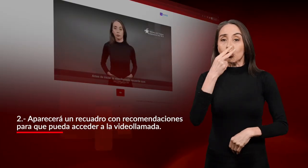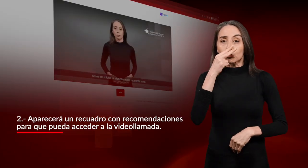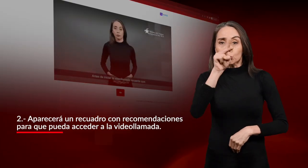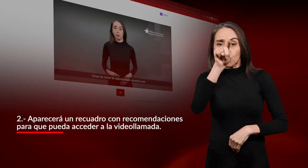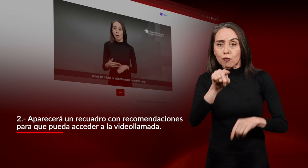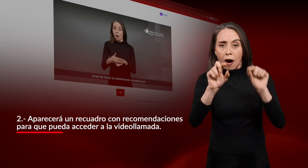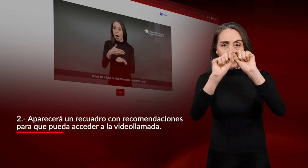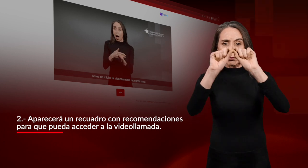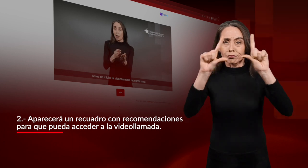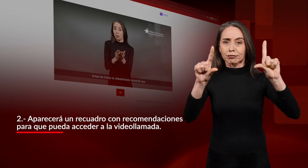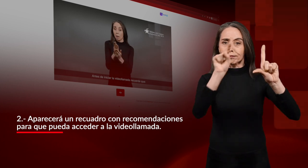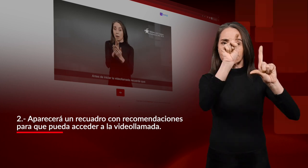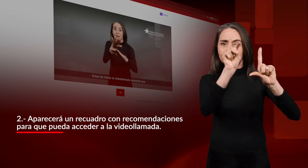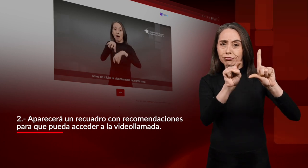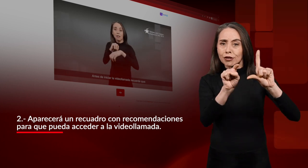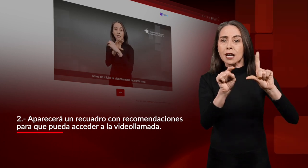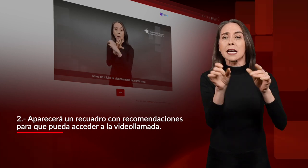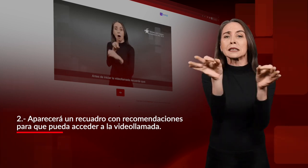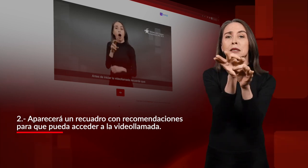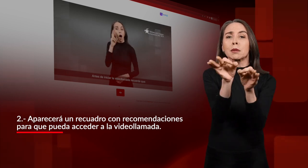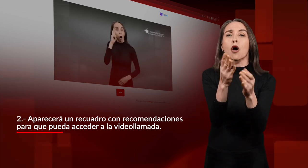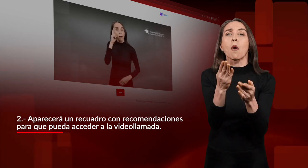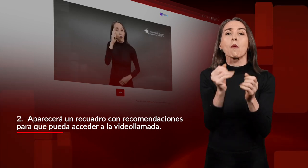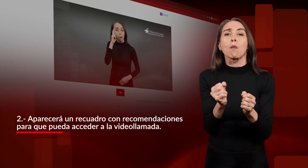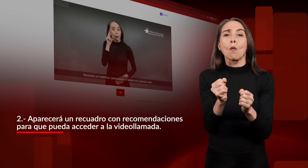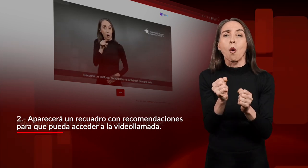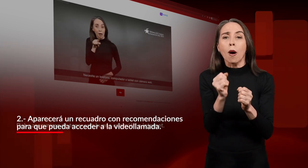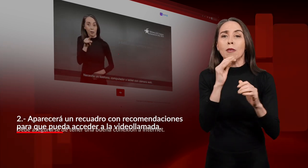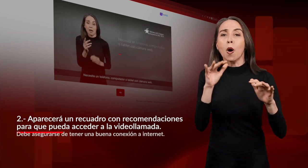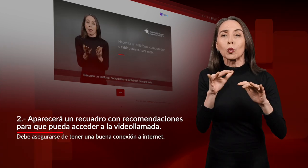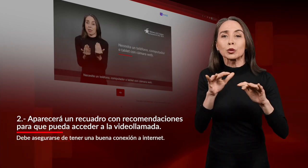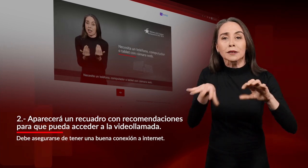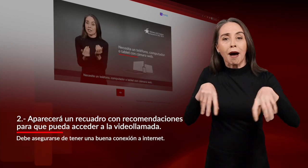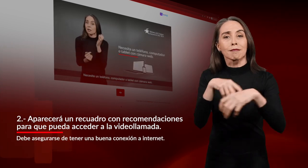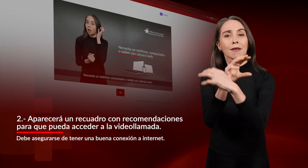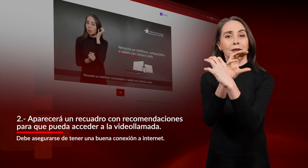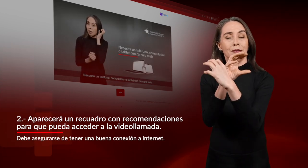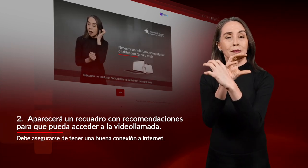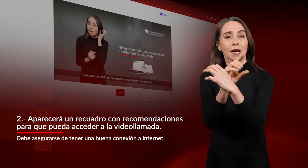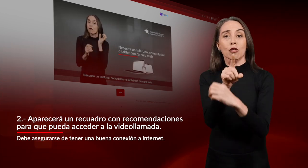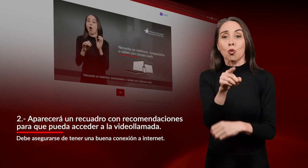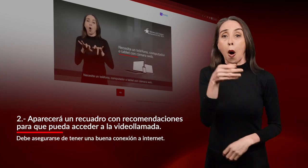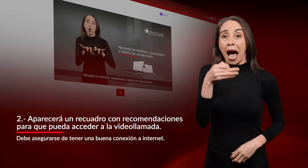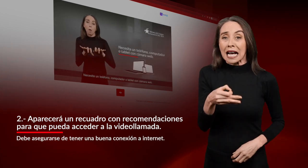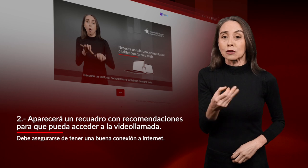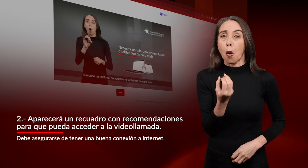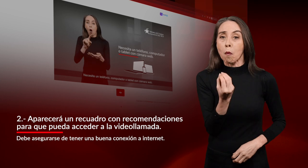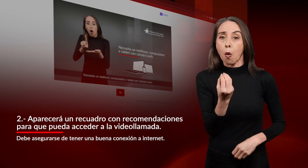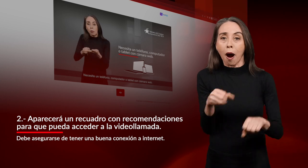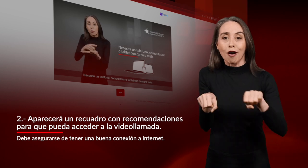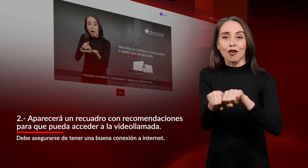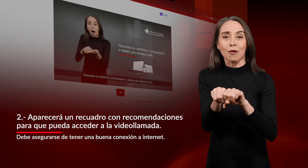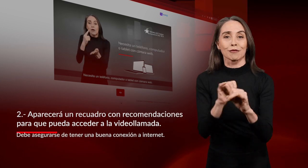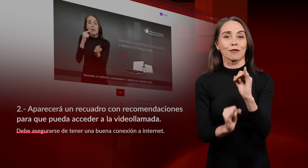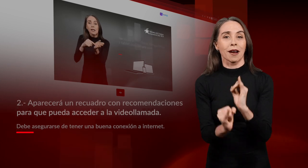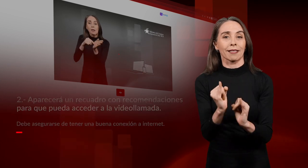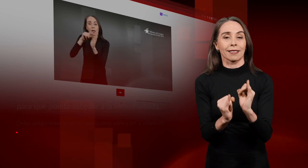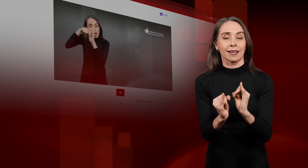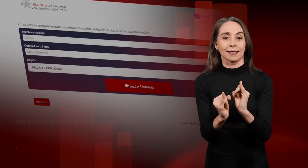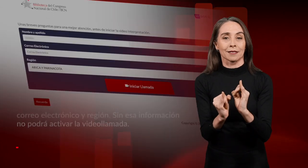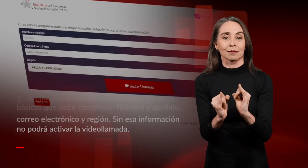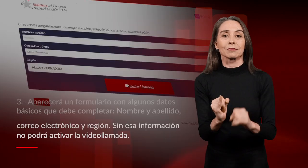recomendaciones para que pueda acceder a la videollamada. Debe asegurarse de tener una buena conexión a Internet.